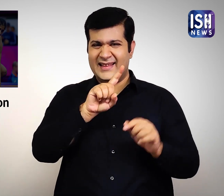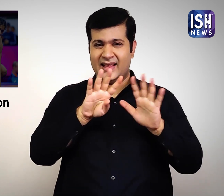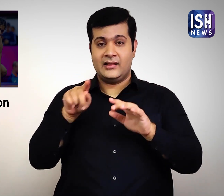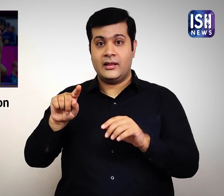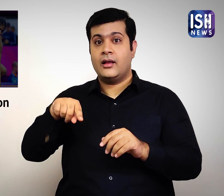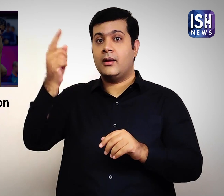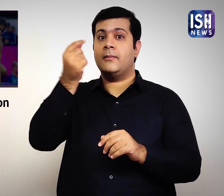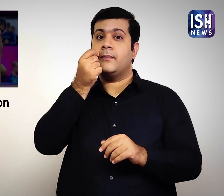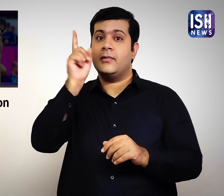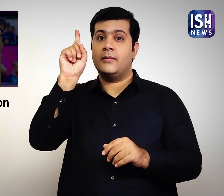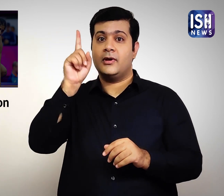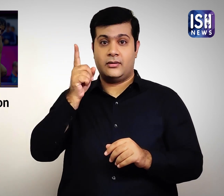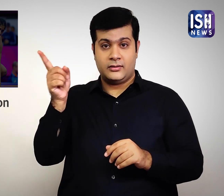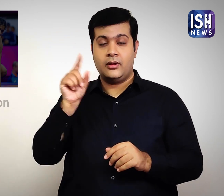कहा।